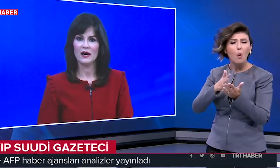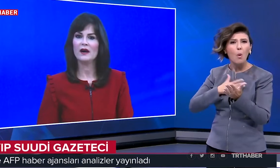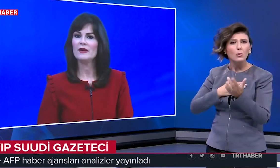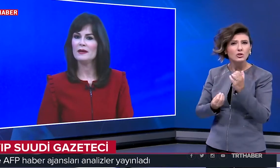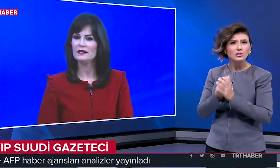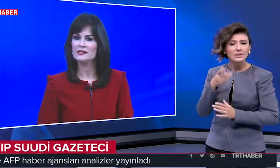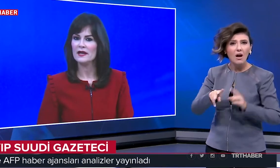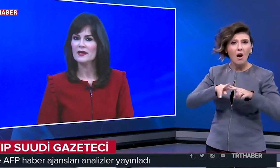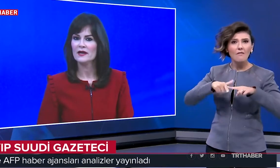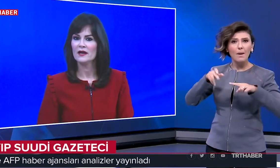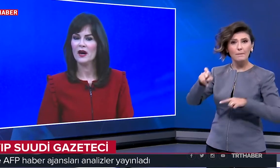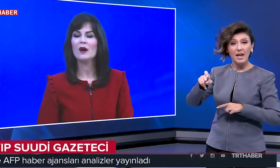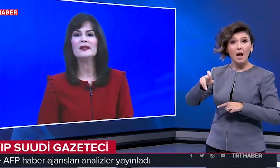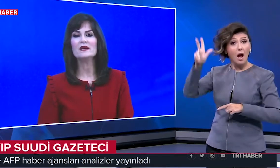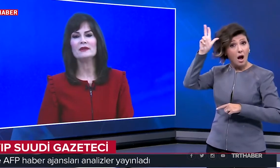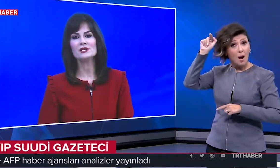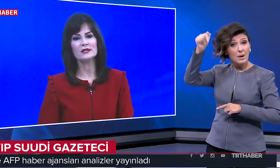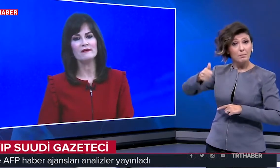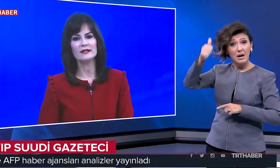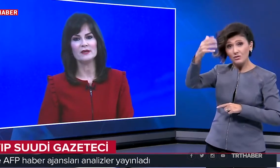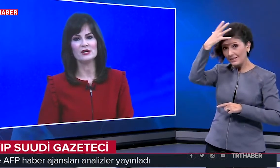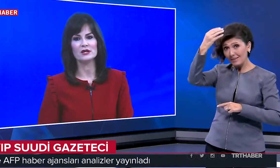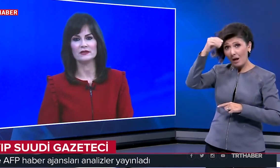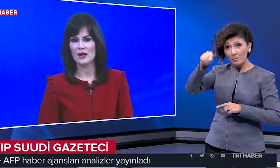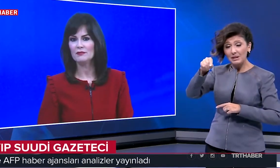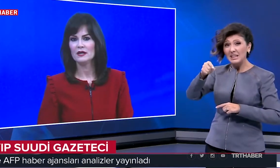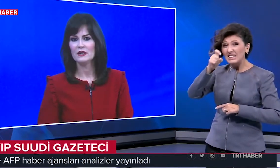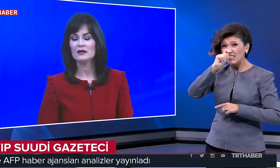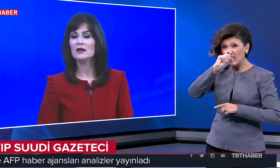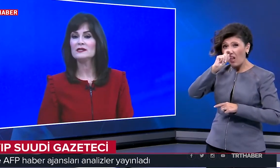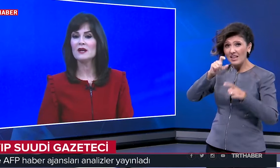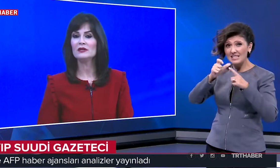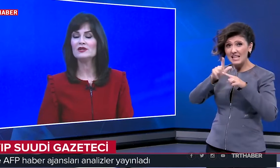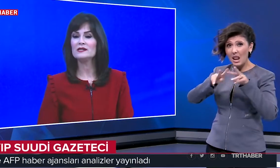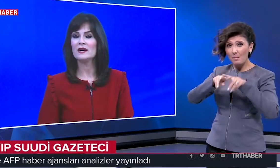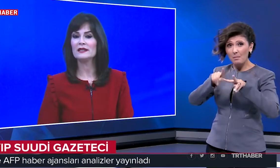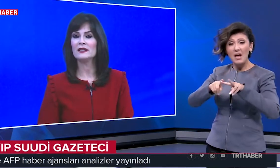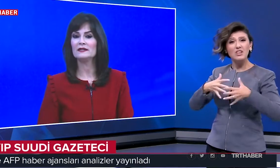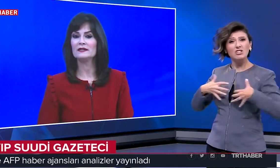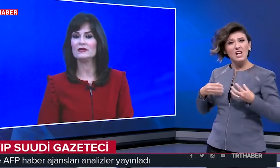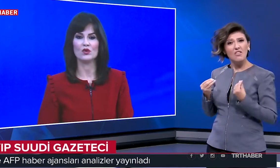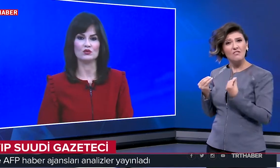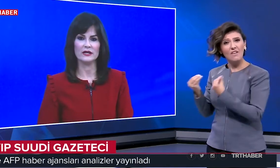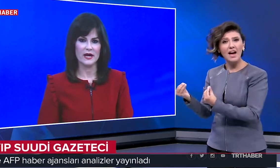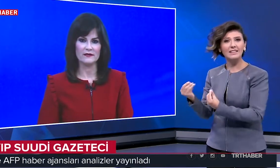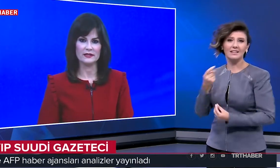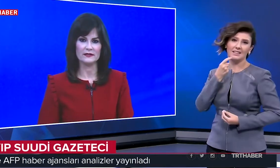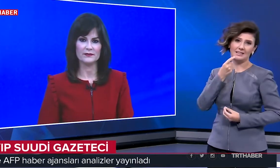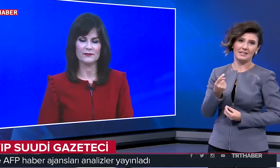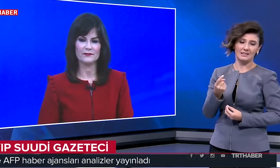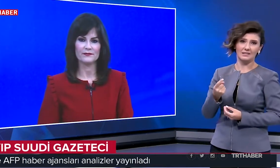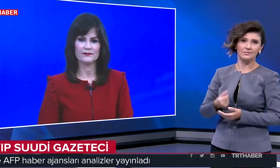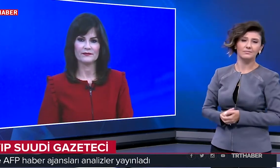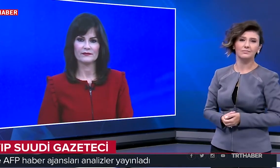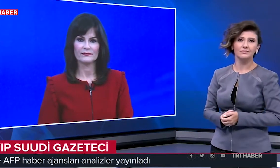AFP'de ise Amerika Birleşik Devletleri Başkanı Trump, Kral Selman'ı cesaretlendirdi yorumuna yer verildi.